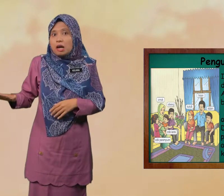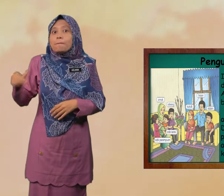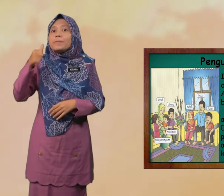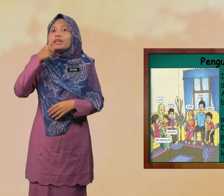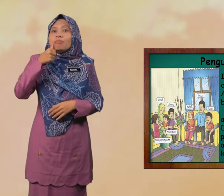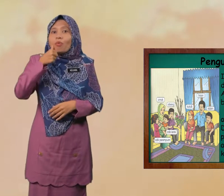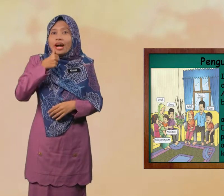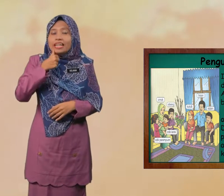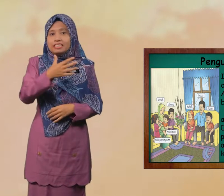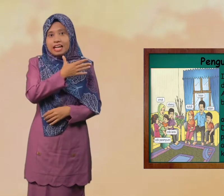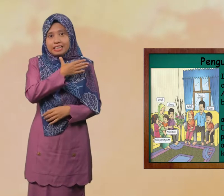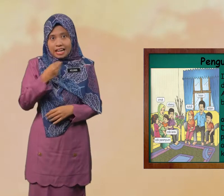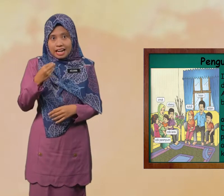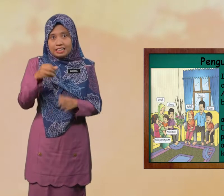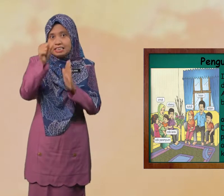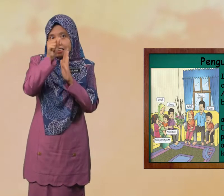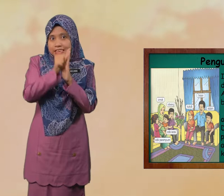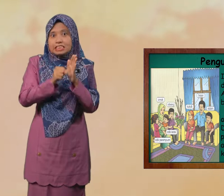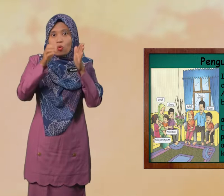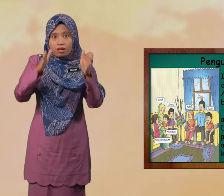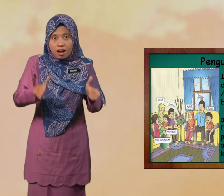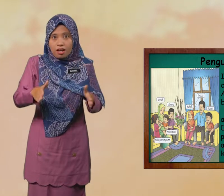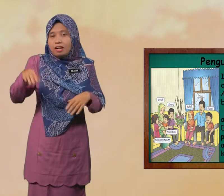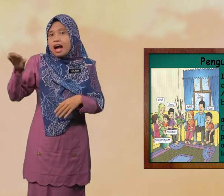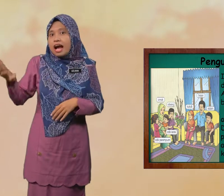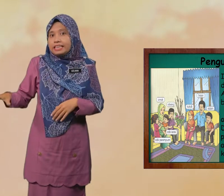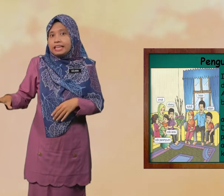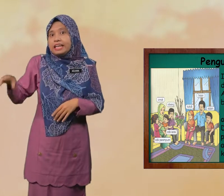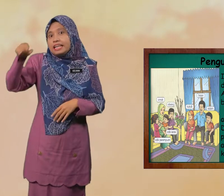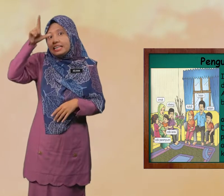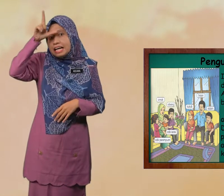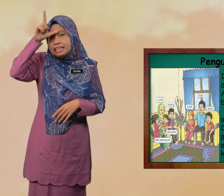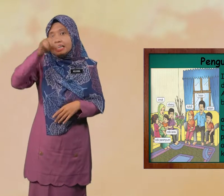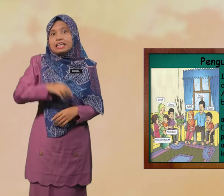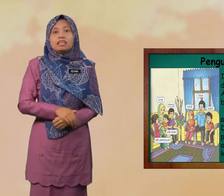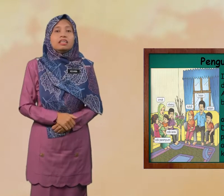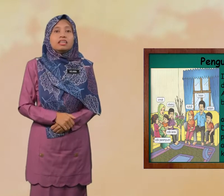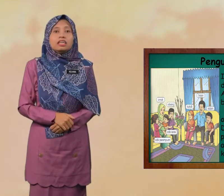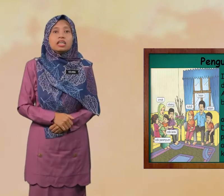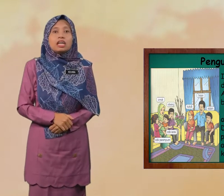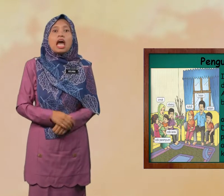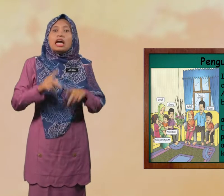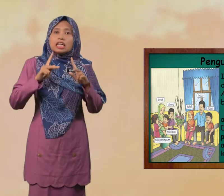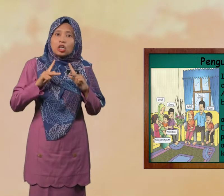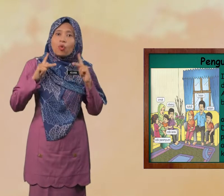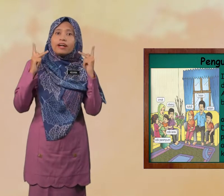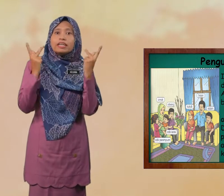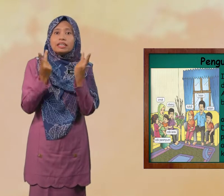Perempuan Dan Seorang Adik Lelaki Keluarga